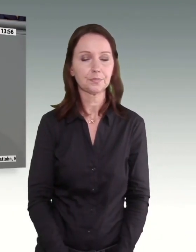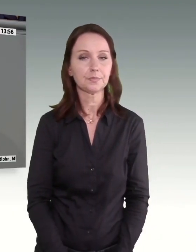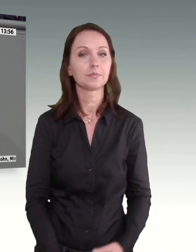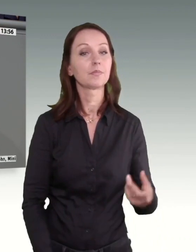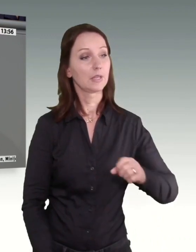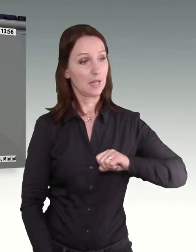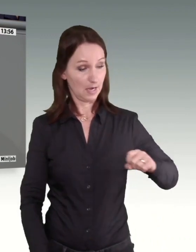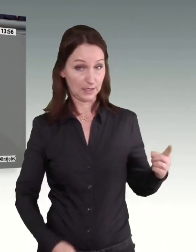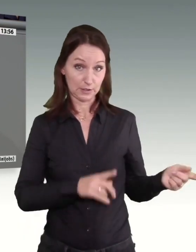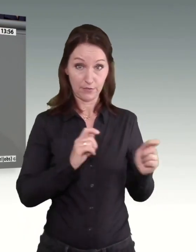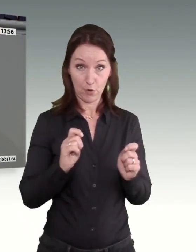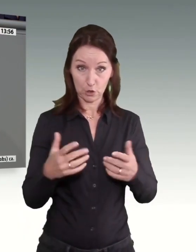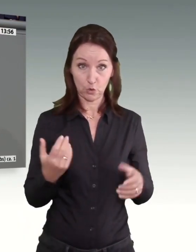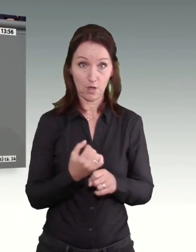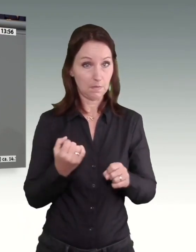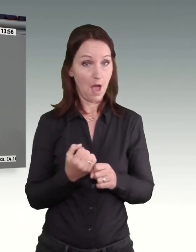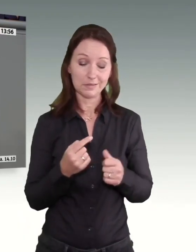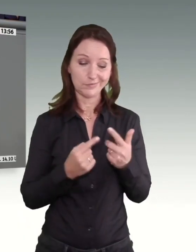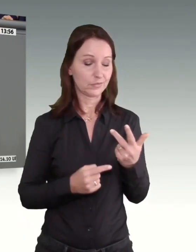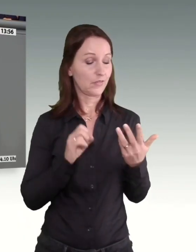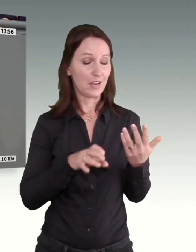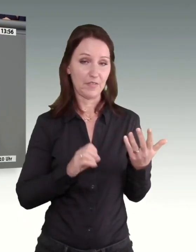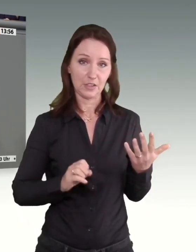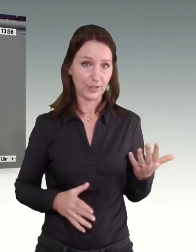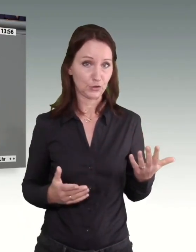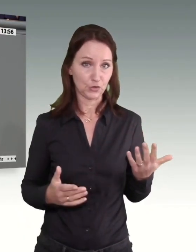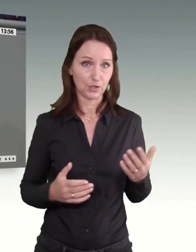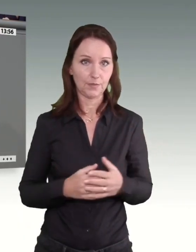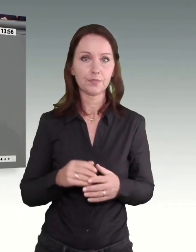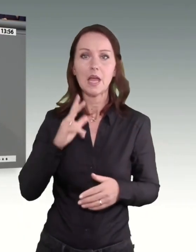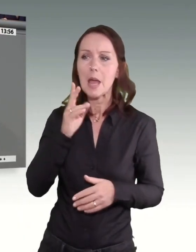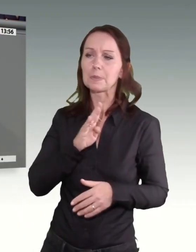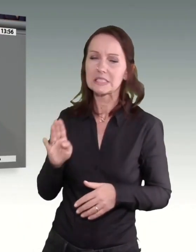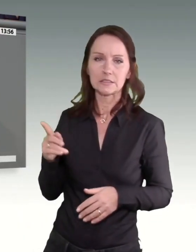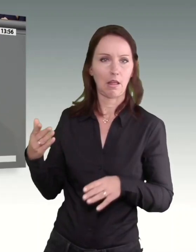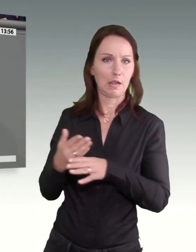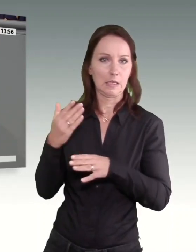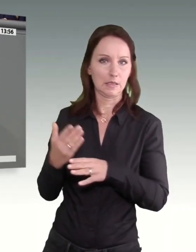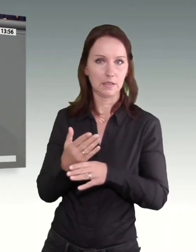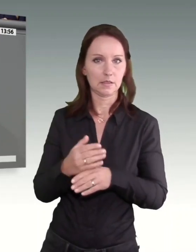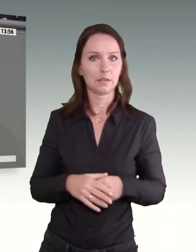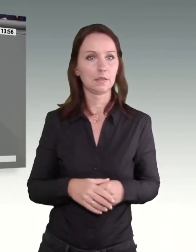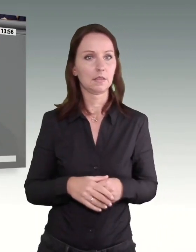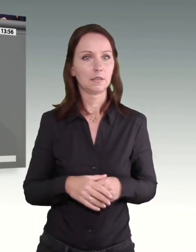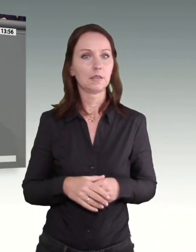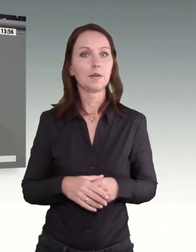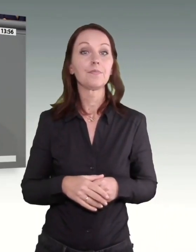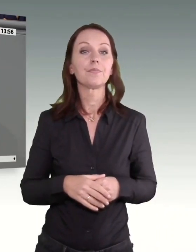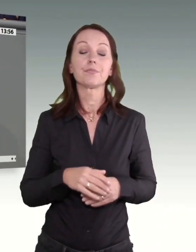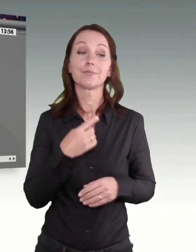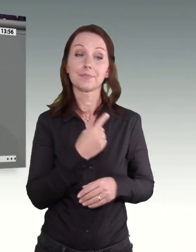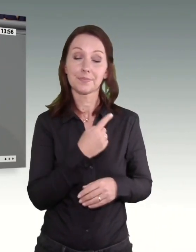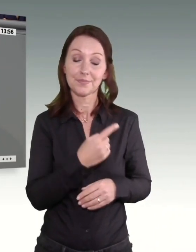ist in mehrfacher Hinsicht falsch. Er ist zunächst ein Verstoß, Herr Psürske, er ist zunächst ein